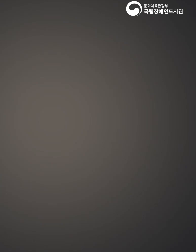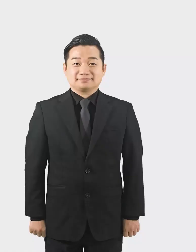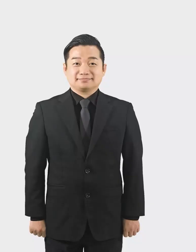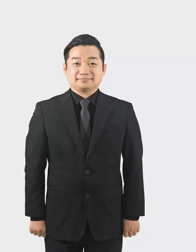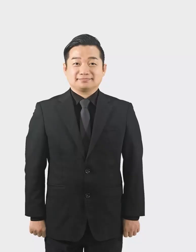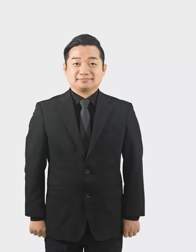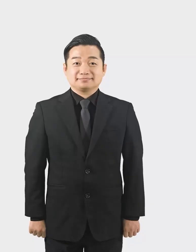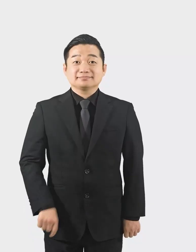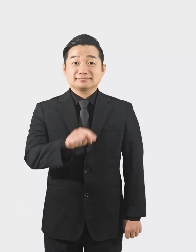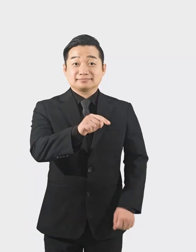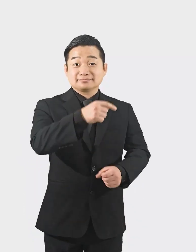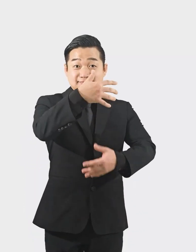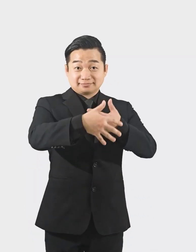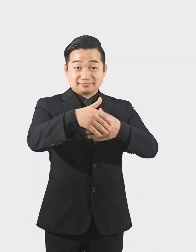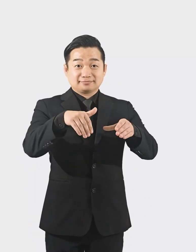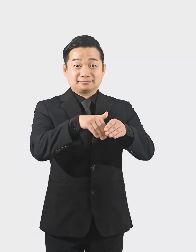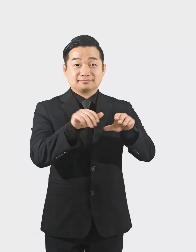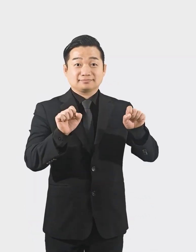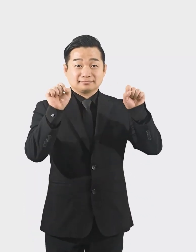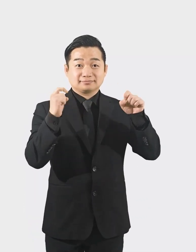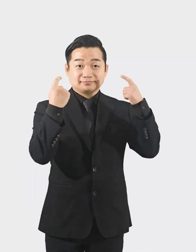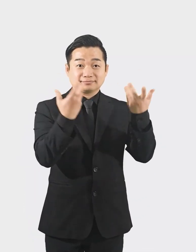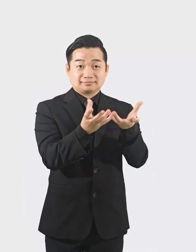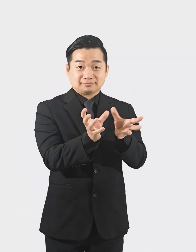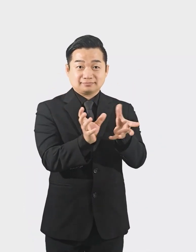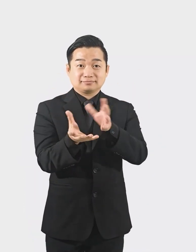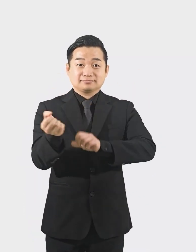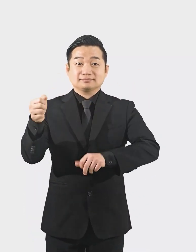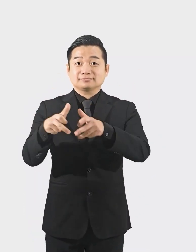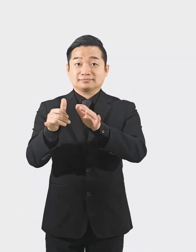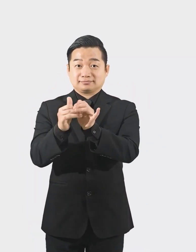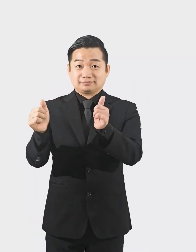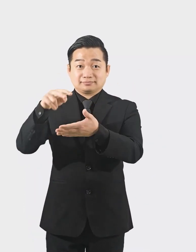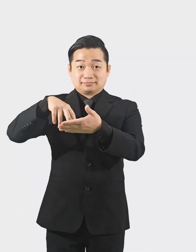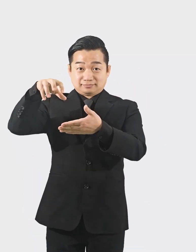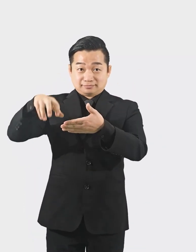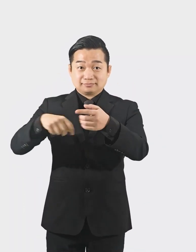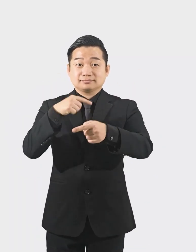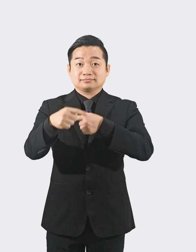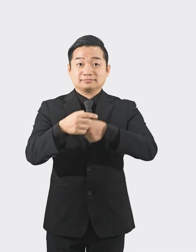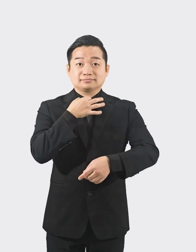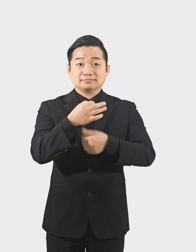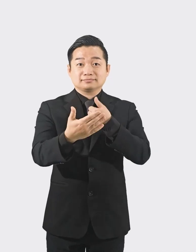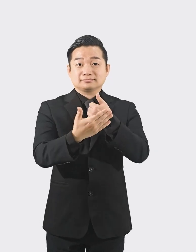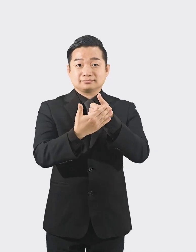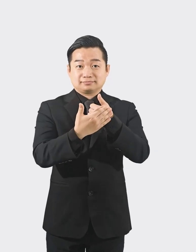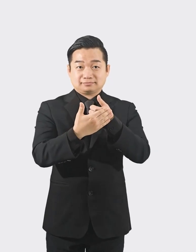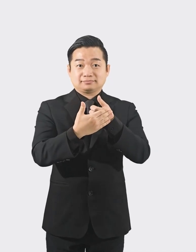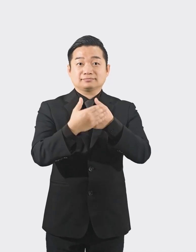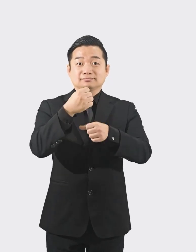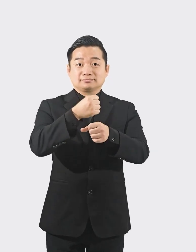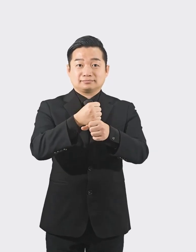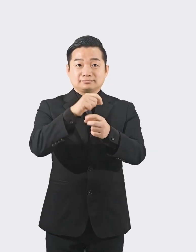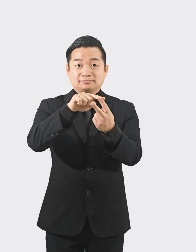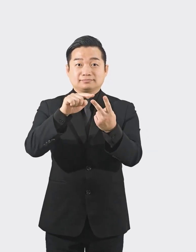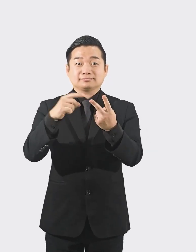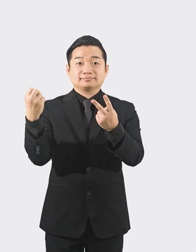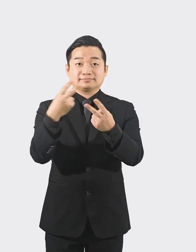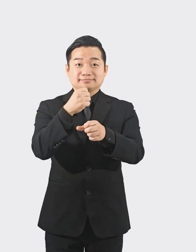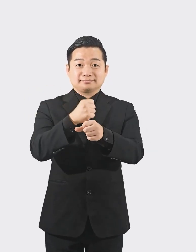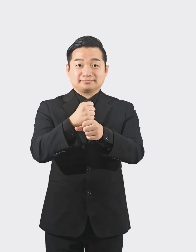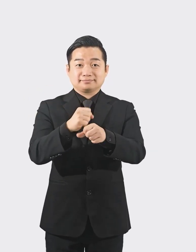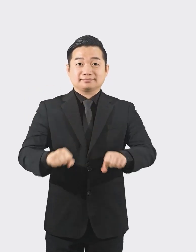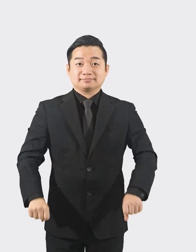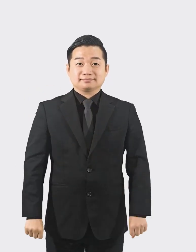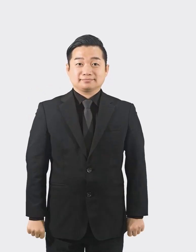본 영상은 문화체육관광부 국립장애인도서관의 수어 음성 지원을 받아 제작